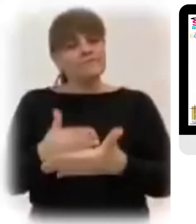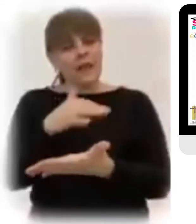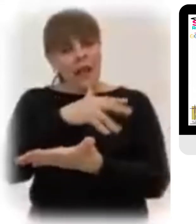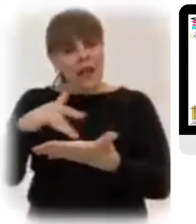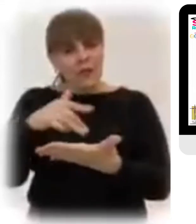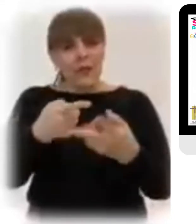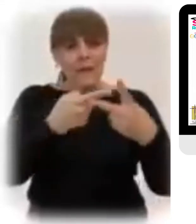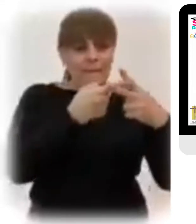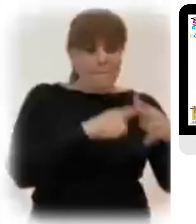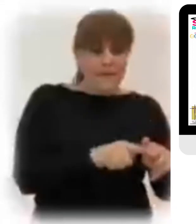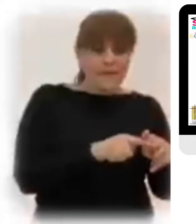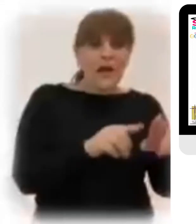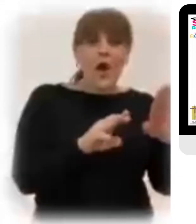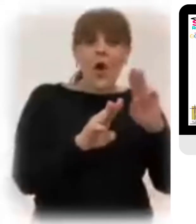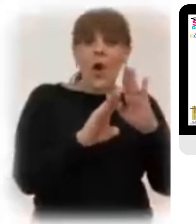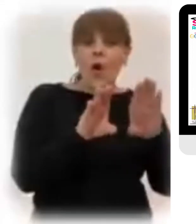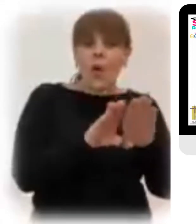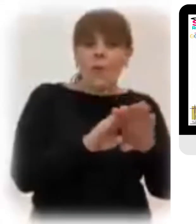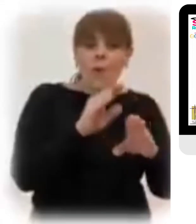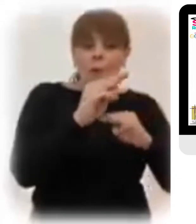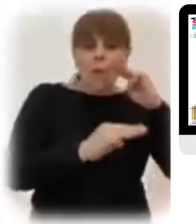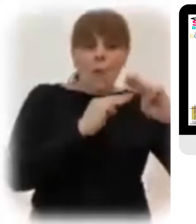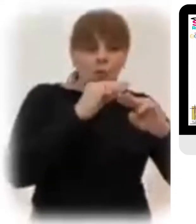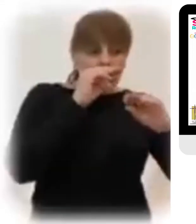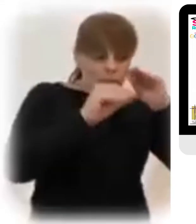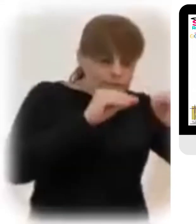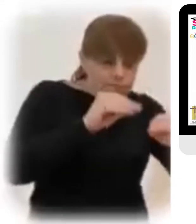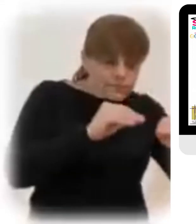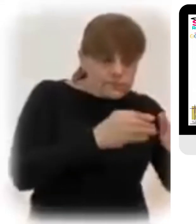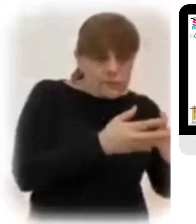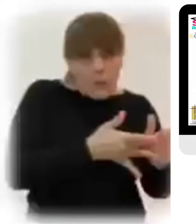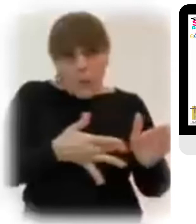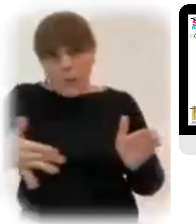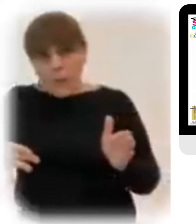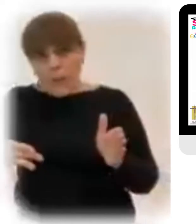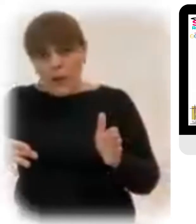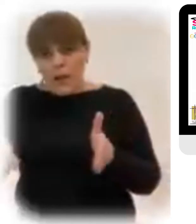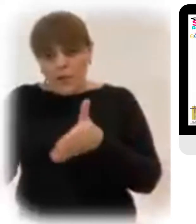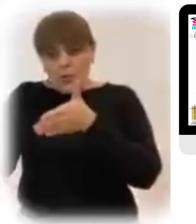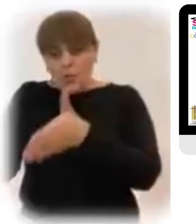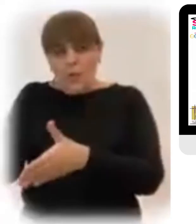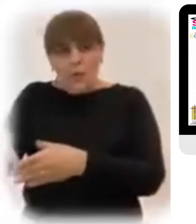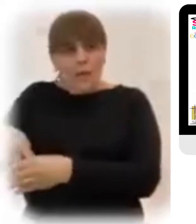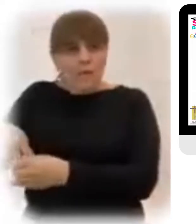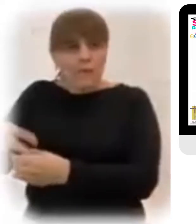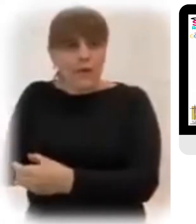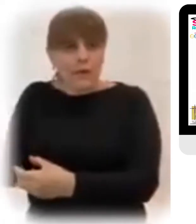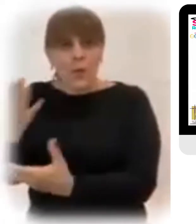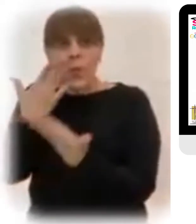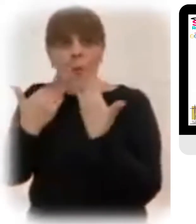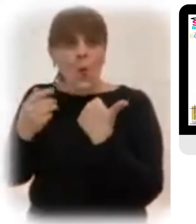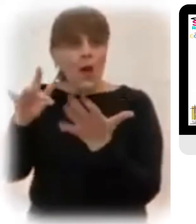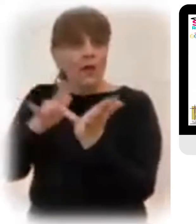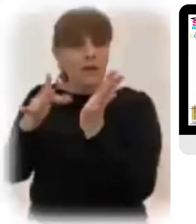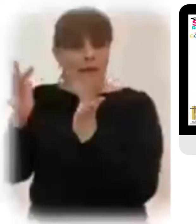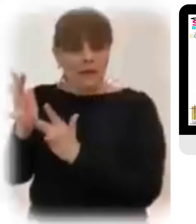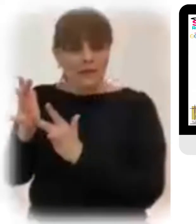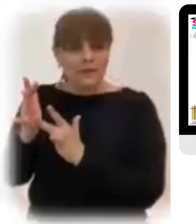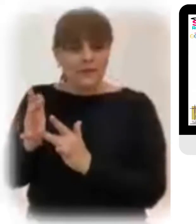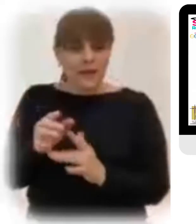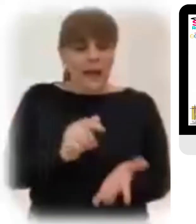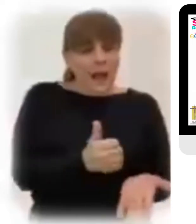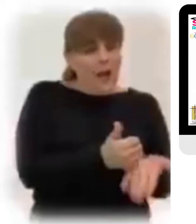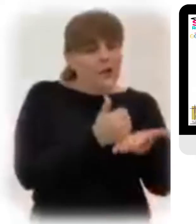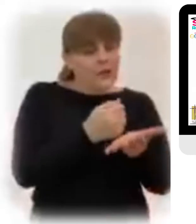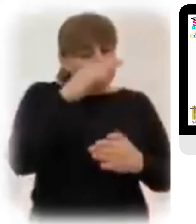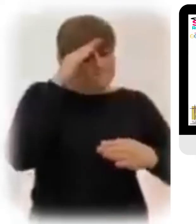Nos llevan desde la creación creación hasta la experiencia de la tumba vacía Hacen recordar el largo caminar del hombre